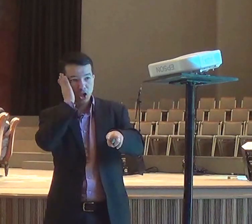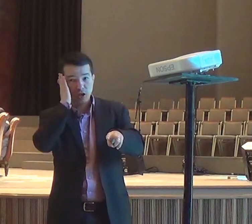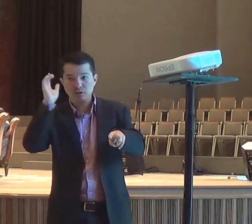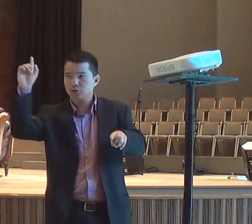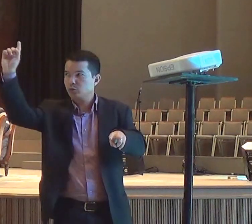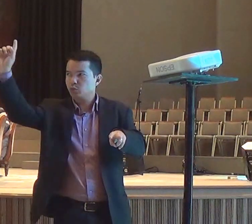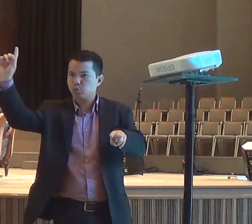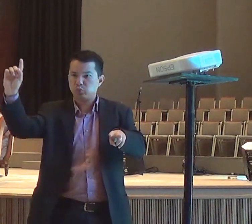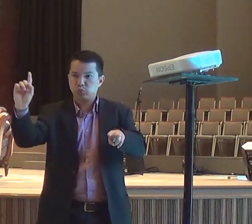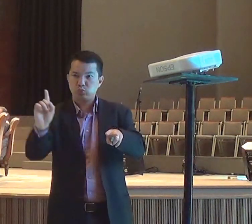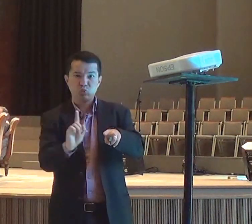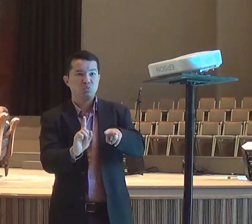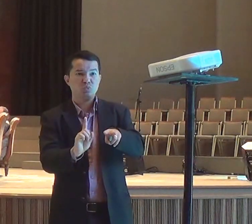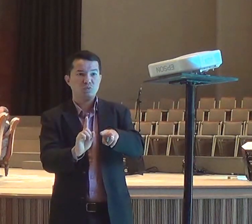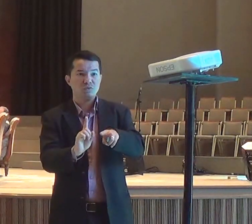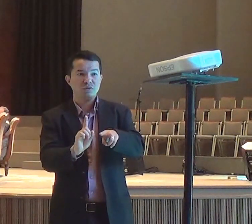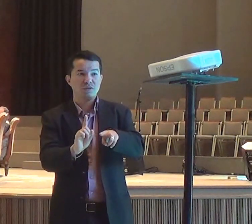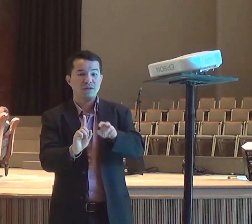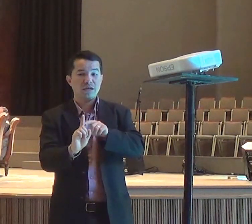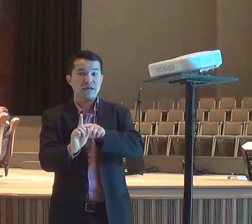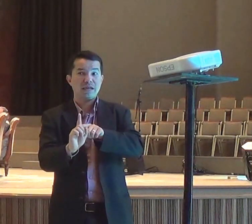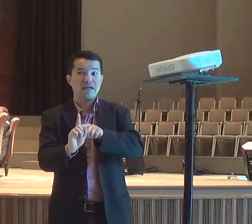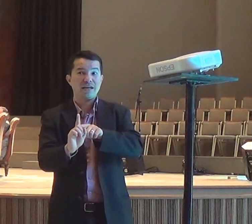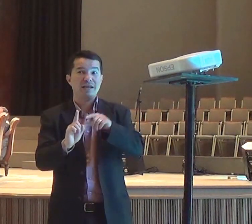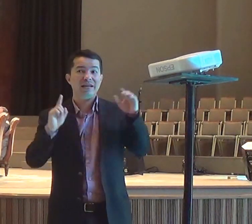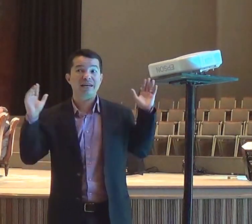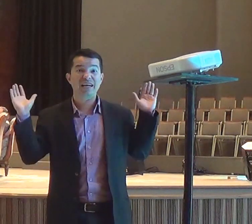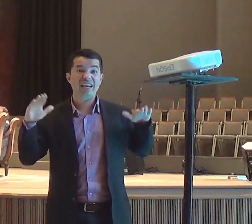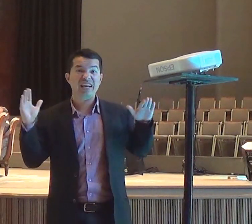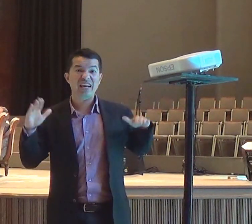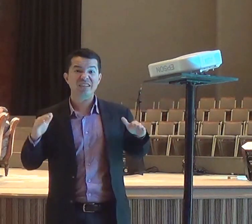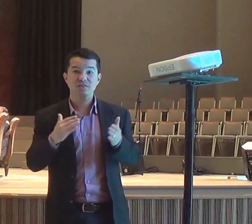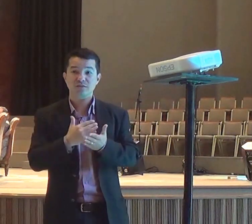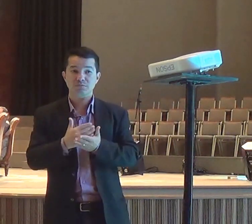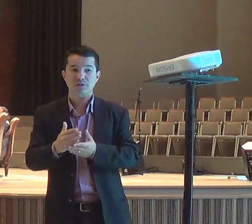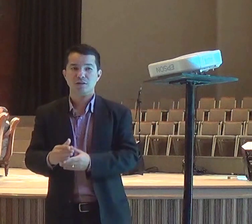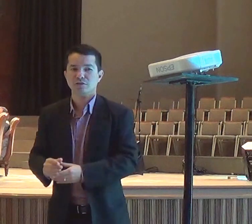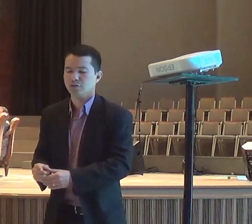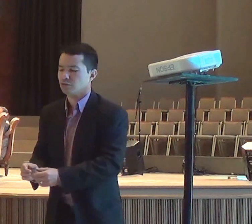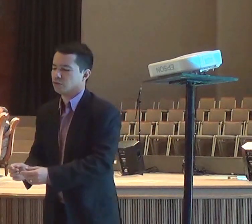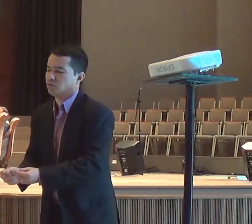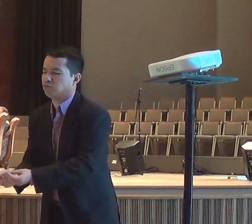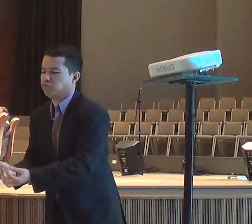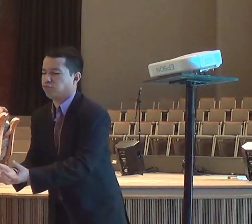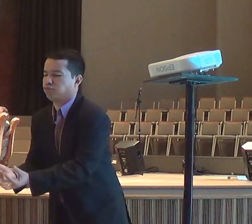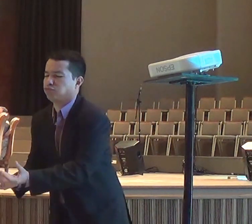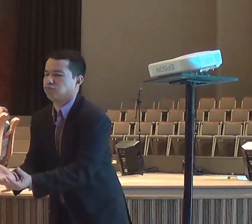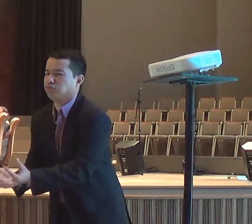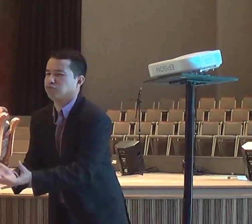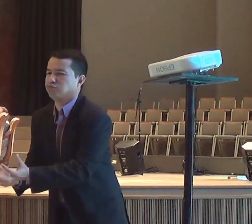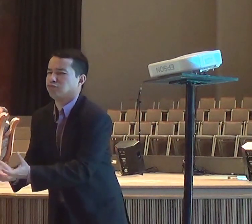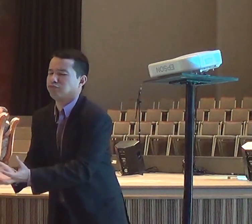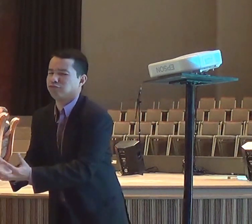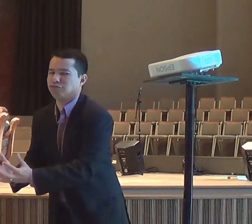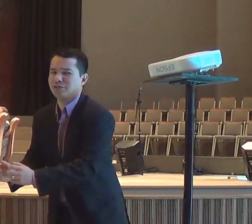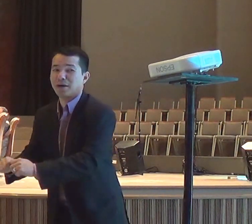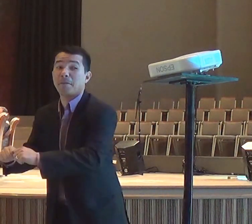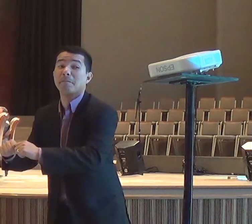dormindo, e o anjo do Senhor, diz a Bíblia, começa a assar, um pãozinho, quente, para ele,